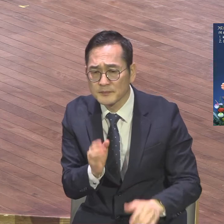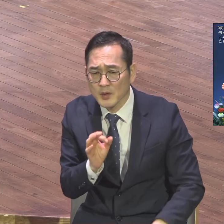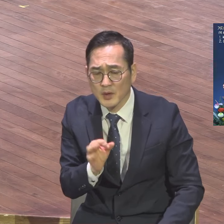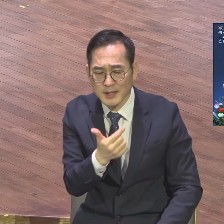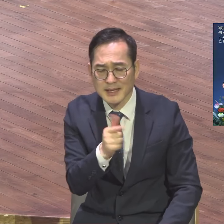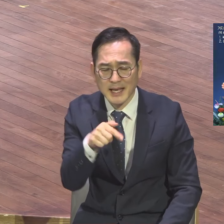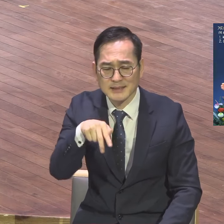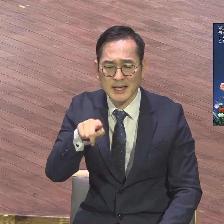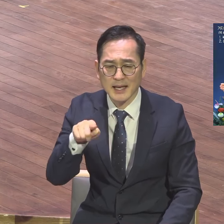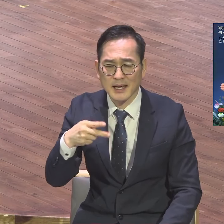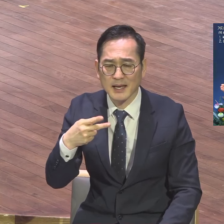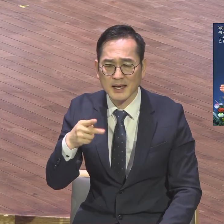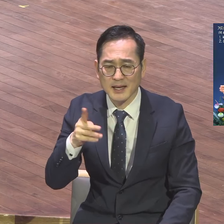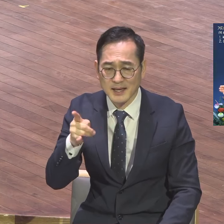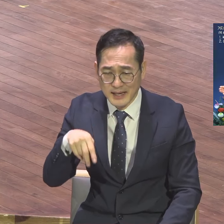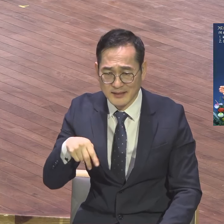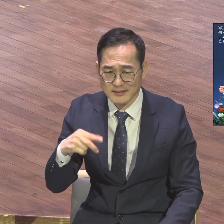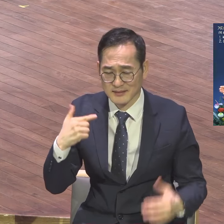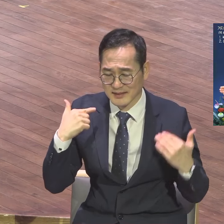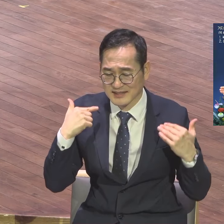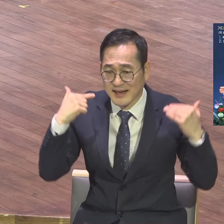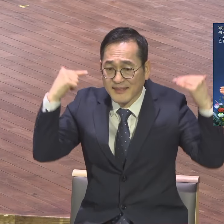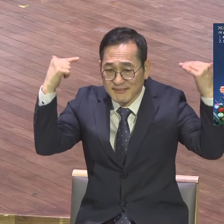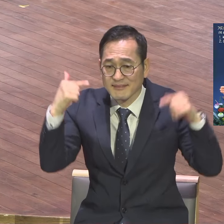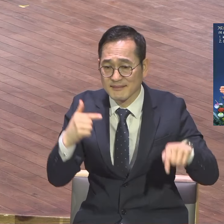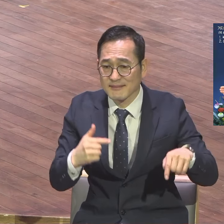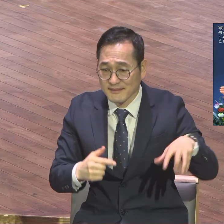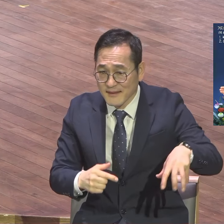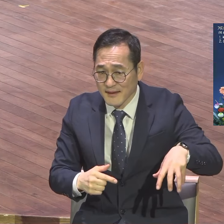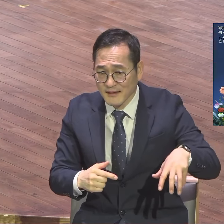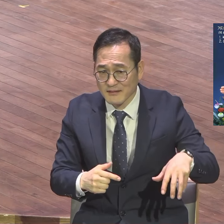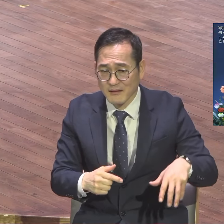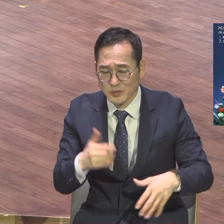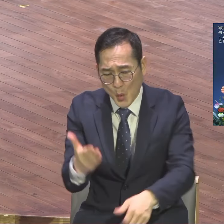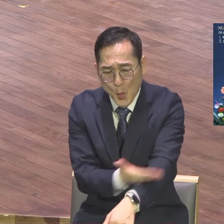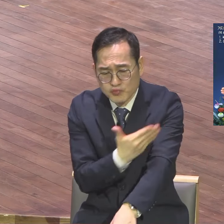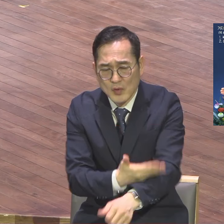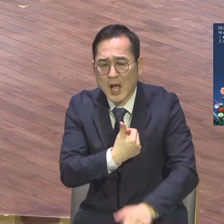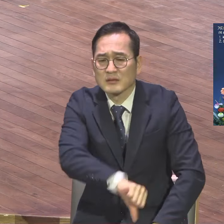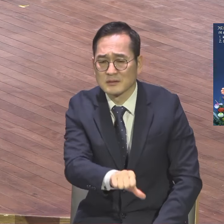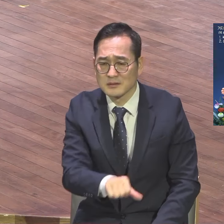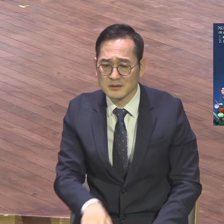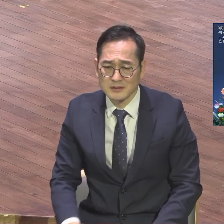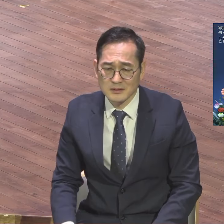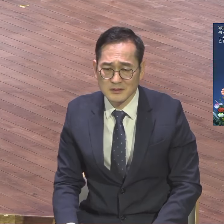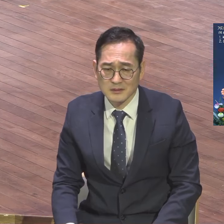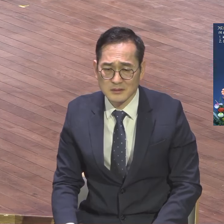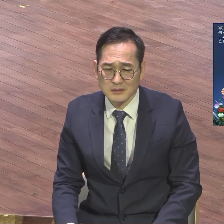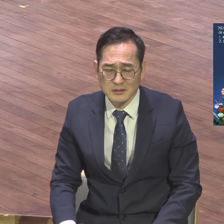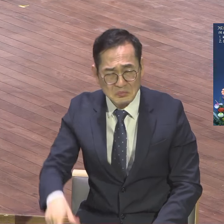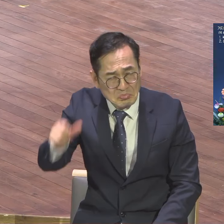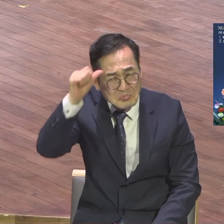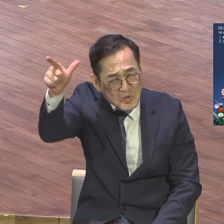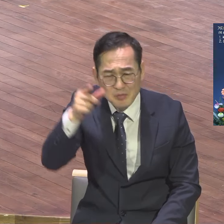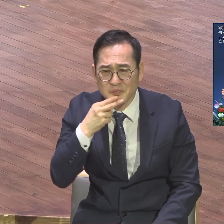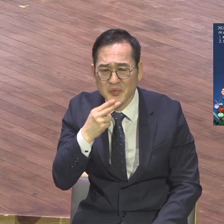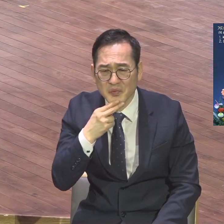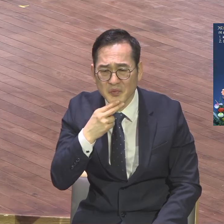그럼 목수하던 사람 목수 무슨 교수하던 사람도 아니고 의사 변호사 그때 다 있었지